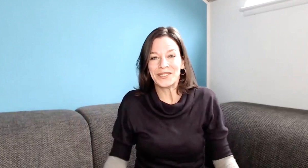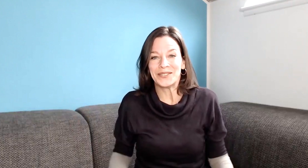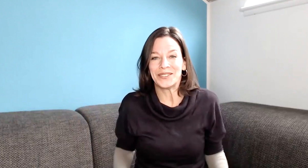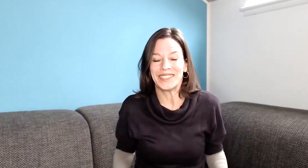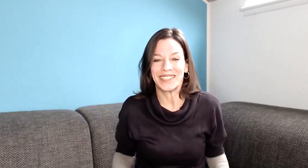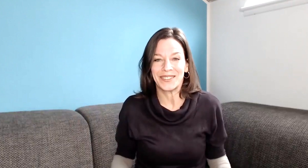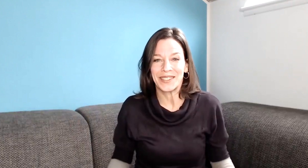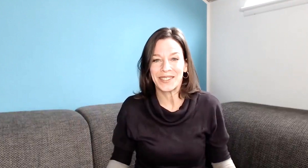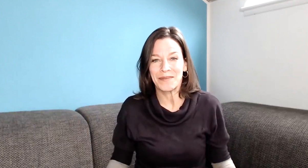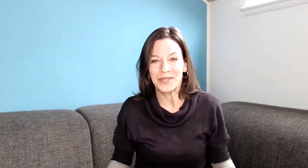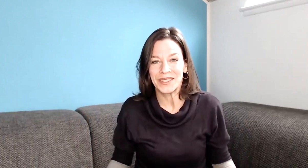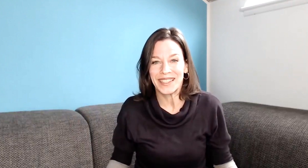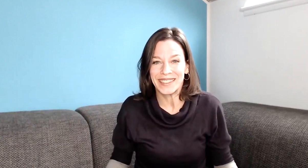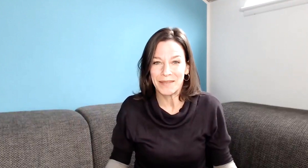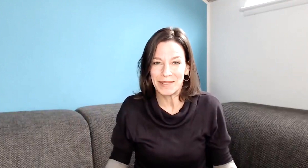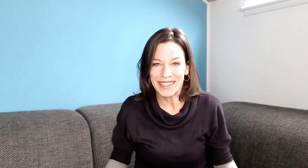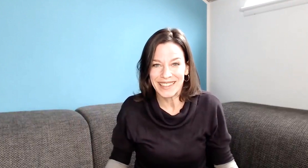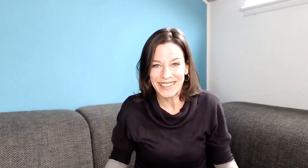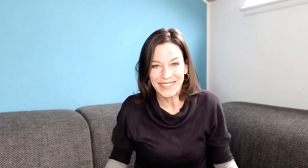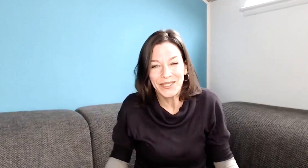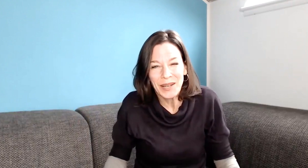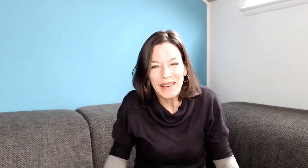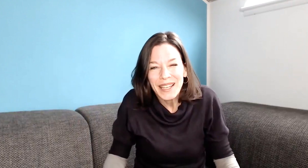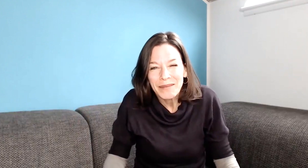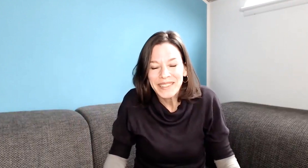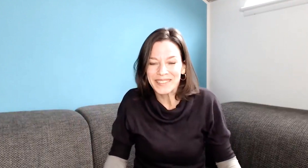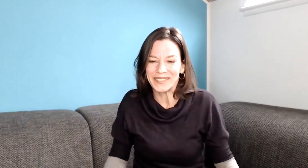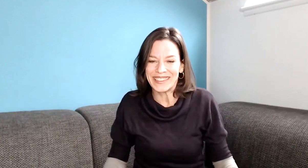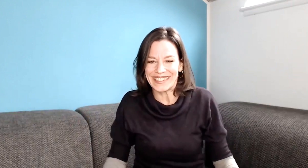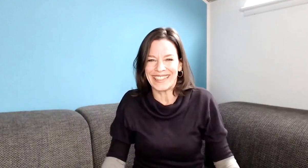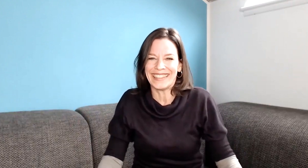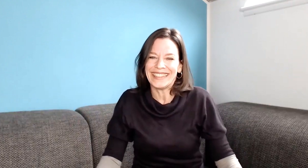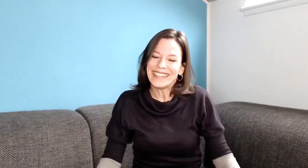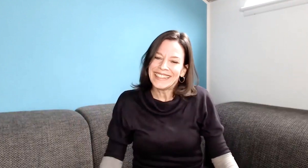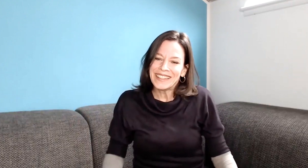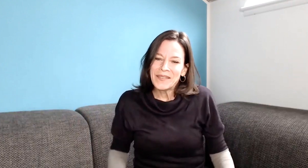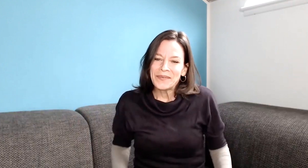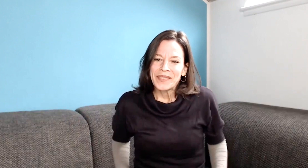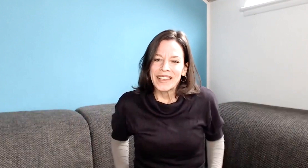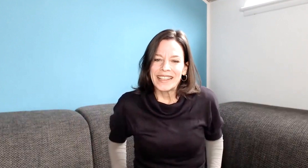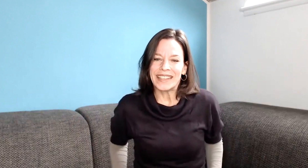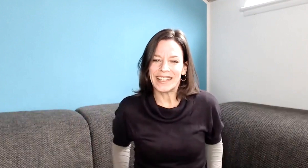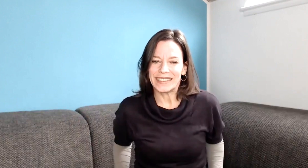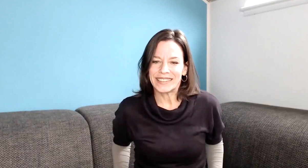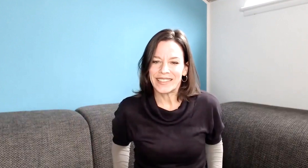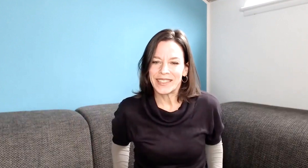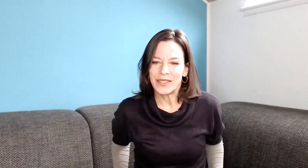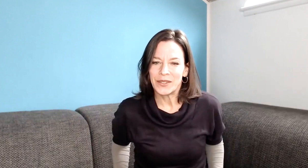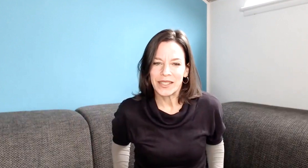wenn du so ein 6er-Muster an der Backe hast, wohl am allerbesten wissen. Ja, das haben wir dann noch.